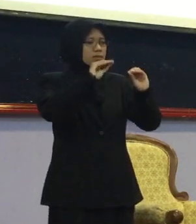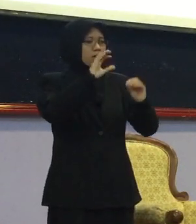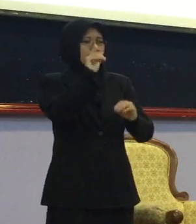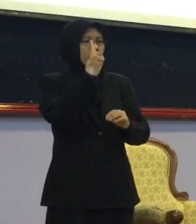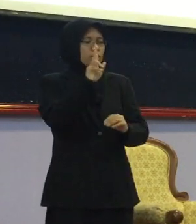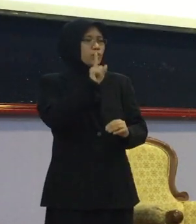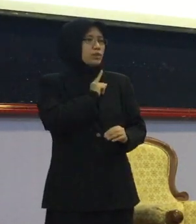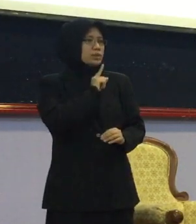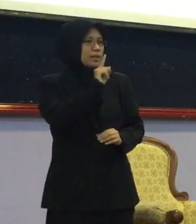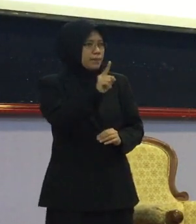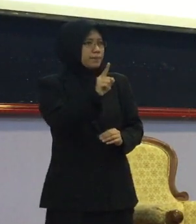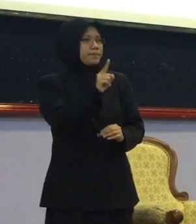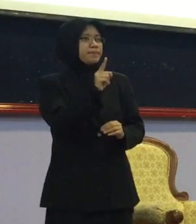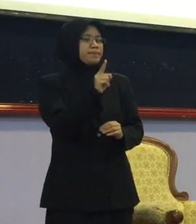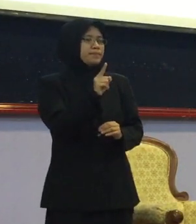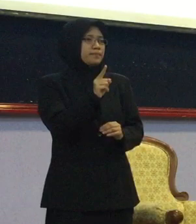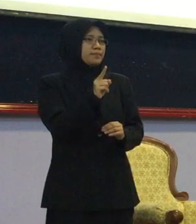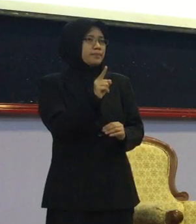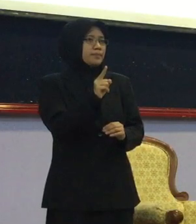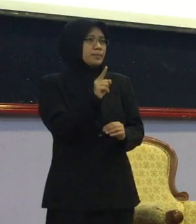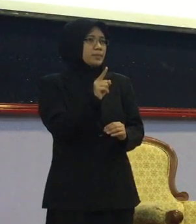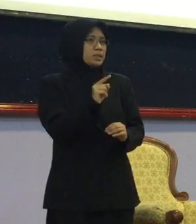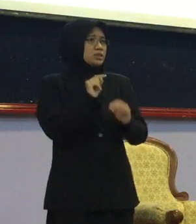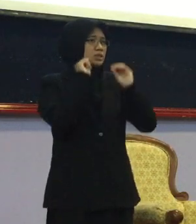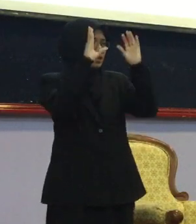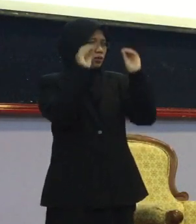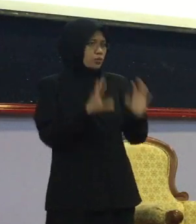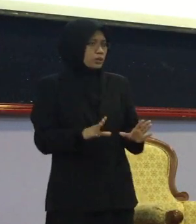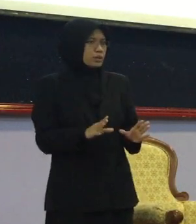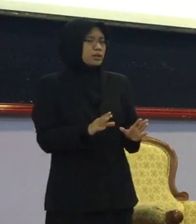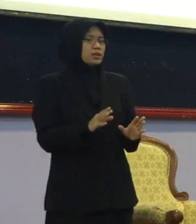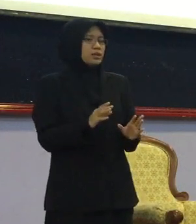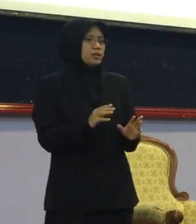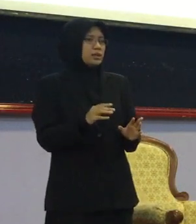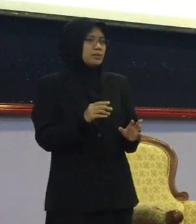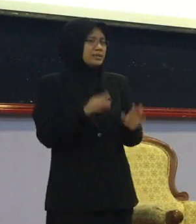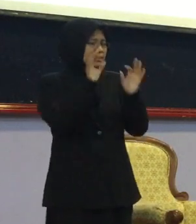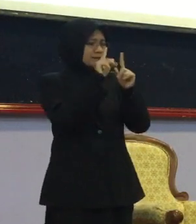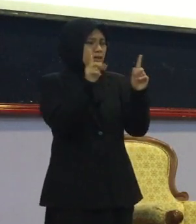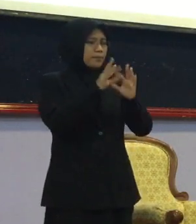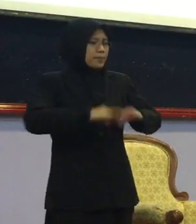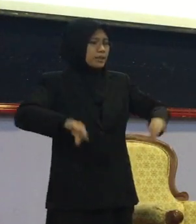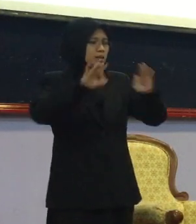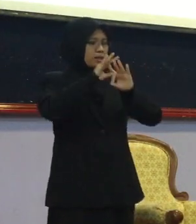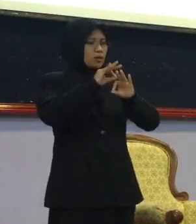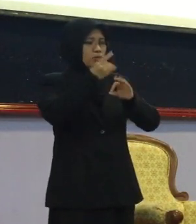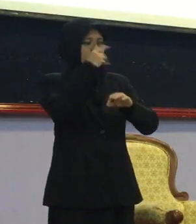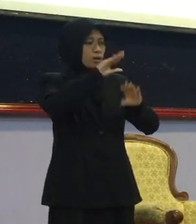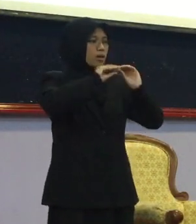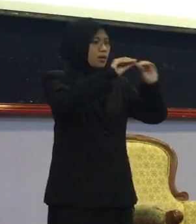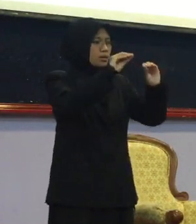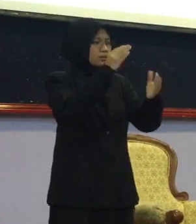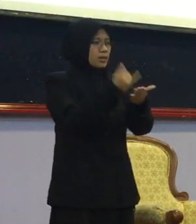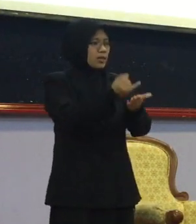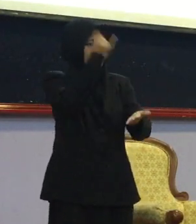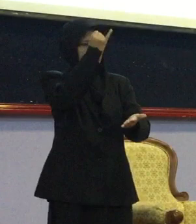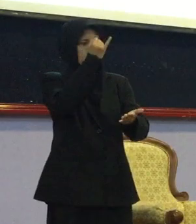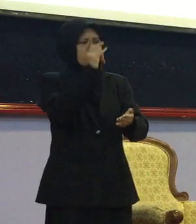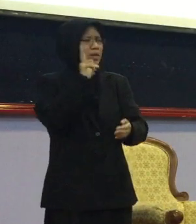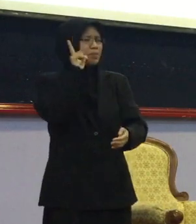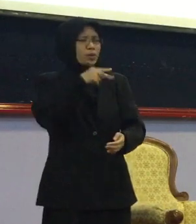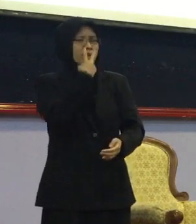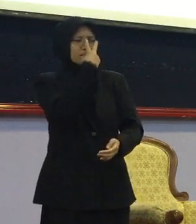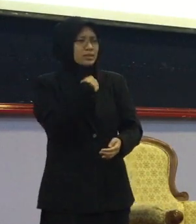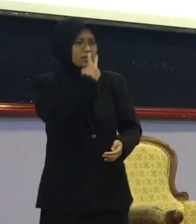Sebab kita jadi cikgu ni Sebenarnya Kan salah satu Di pertalian hayat Ilmu yang dimenafaatkan Kenapa yang sedih Sangat jadi guru tu Kami tak